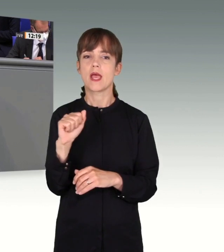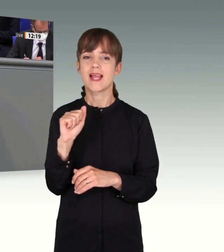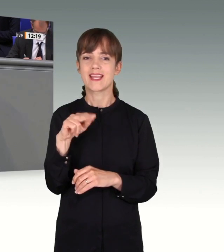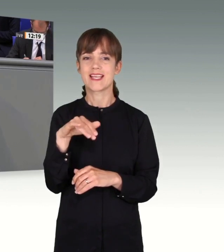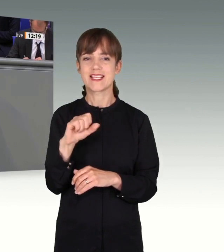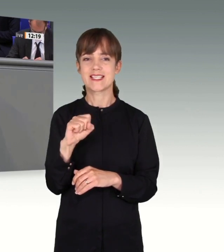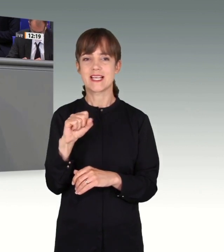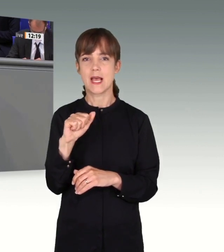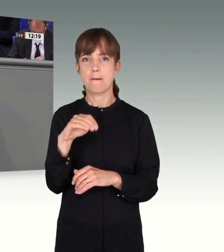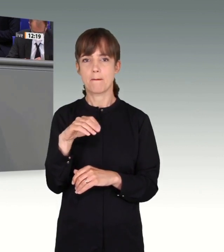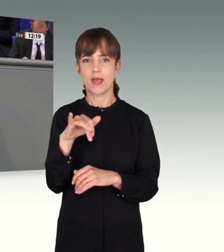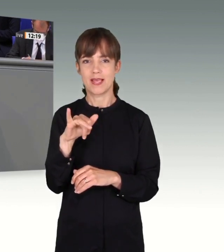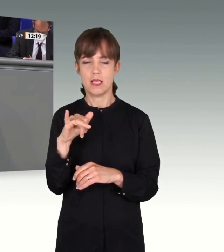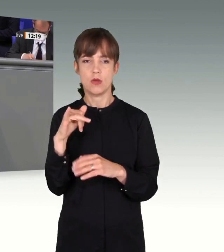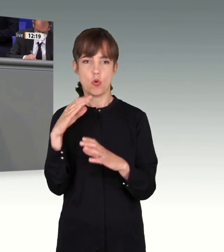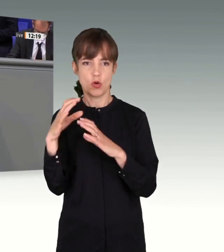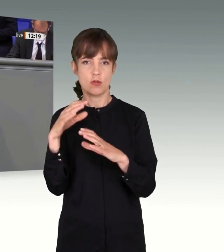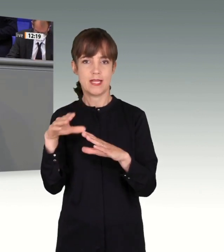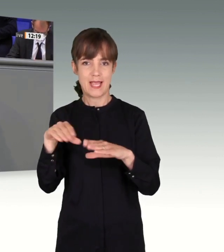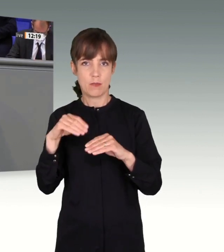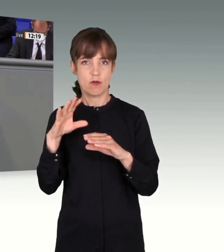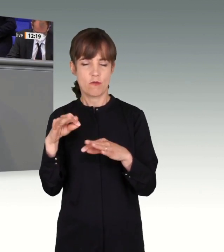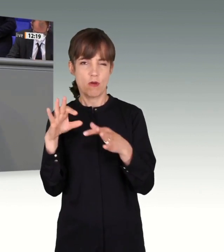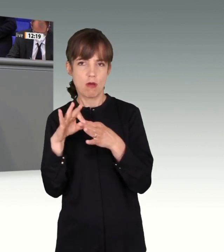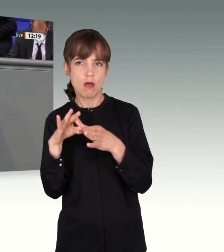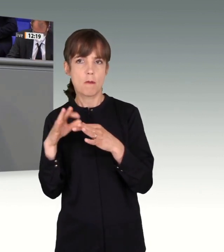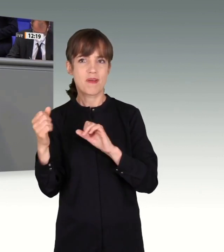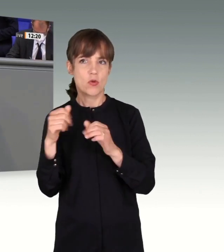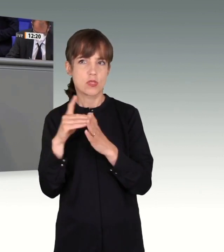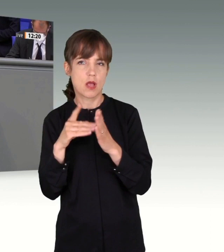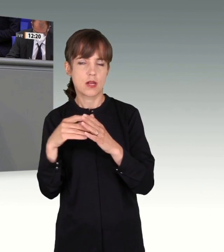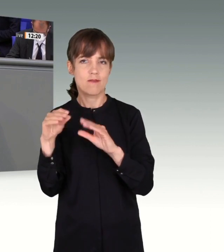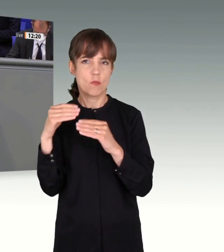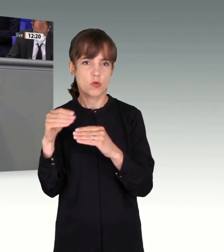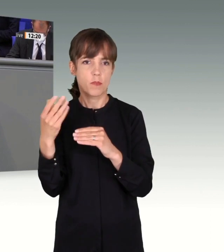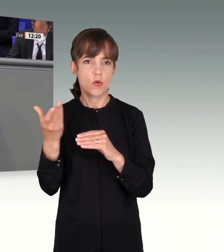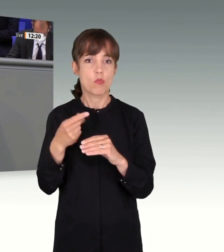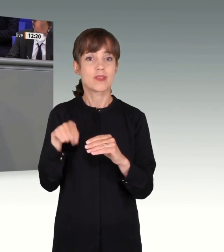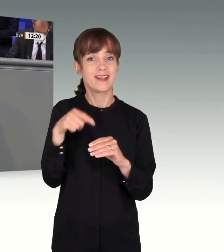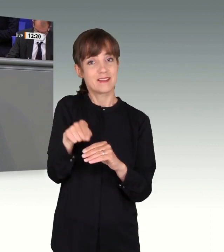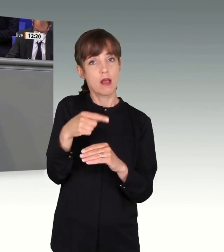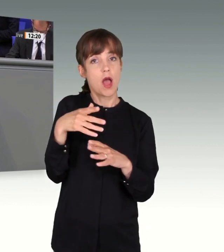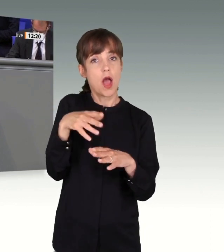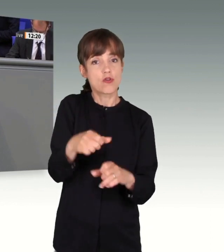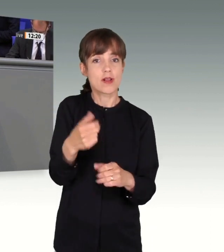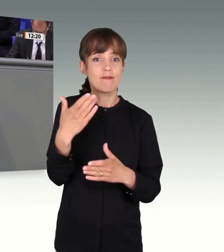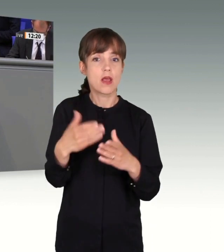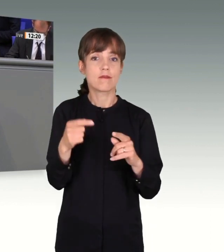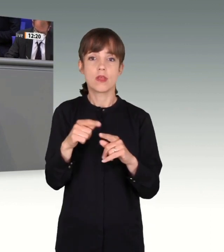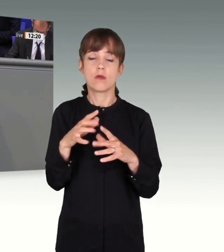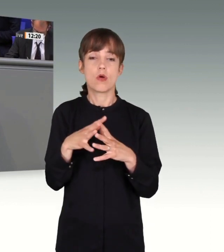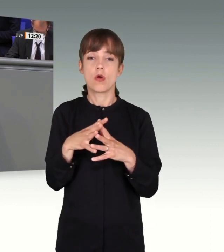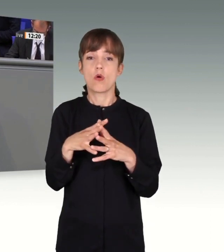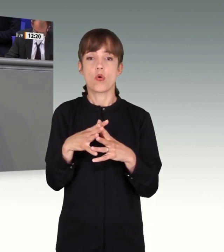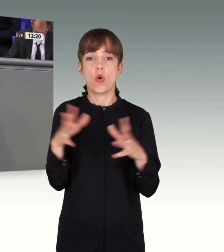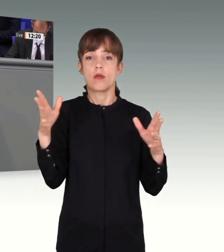angezapft hatte, genutzt hatte, um Bewegungsdaten und Informationen zu bekommen? Und war dieser Anschlag vielleicht ein Kollateralschaden unserer